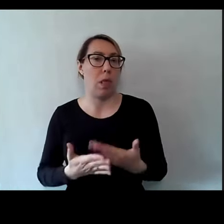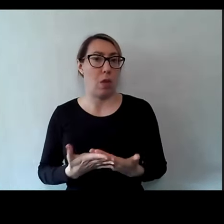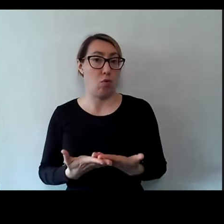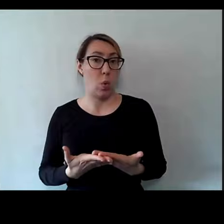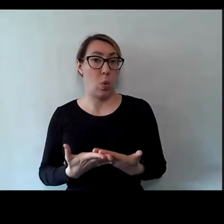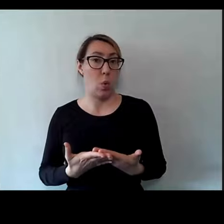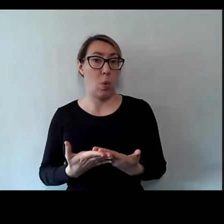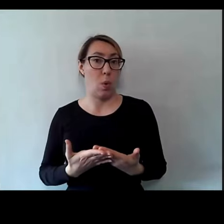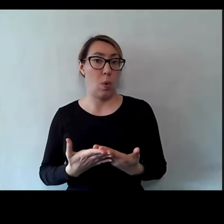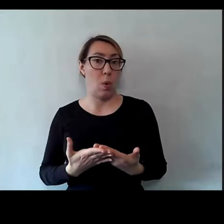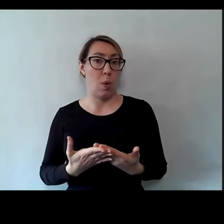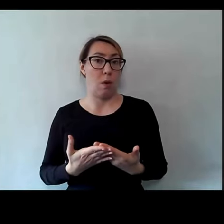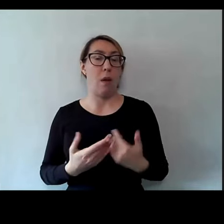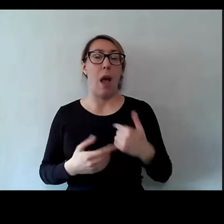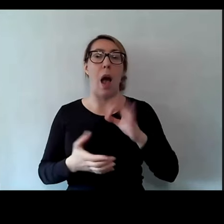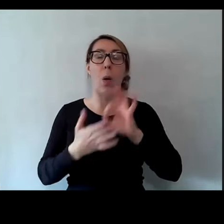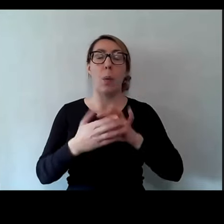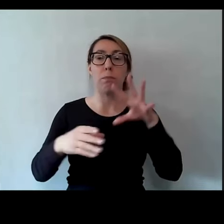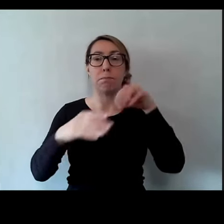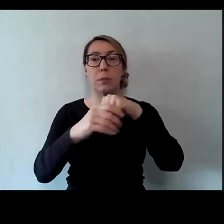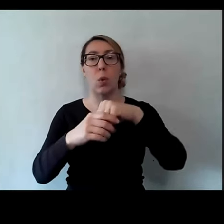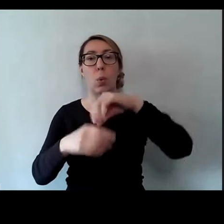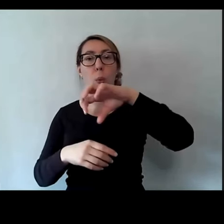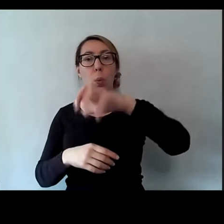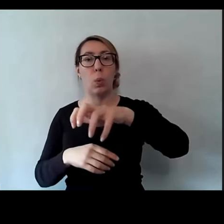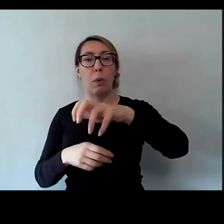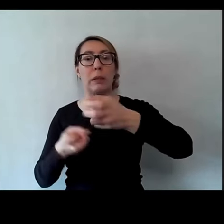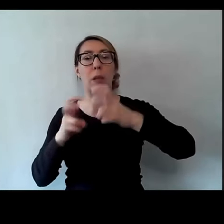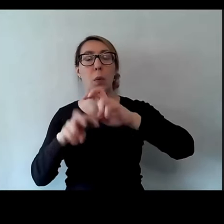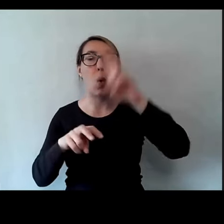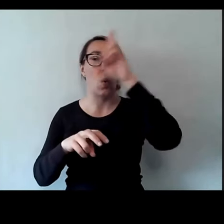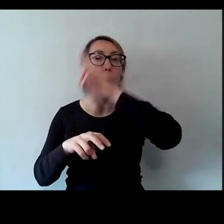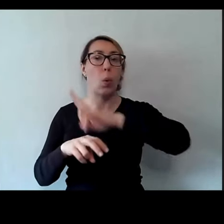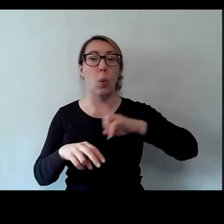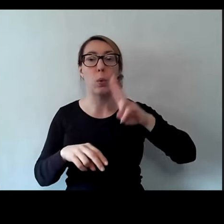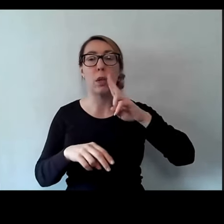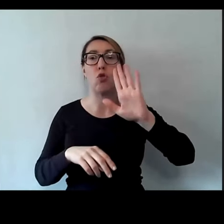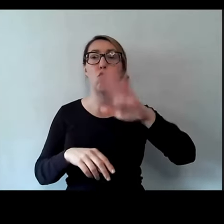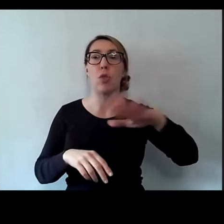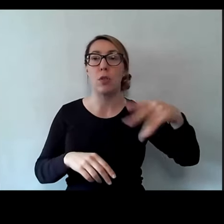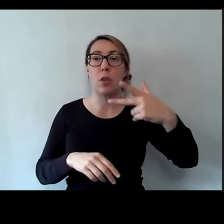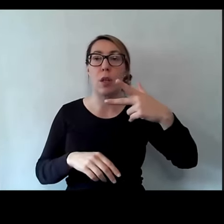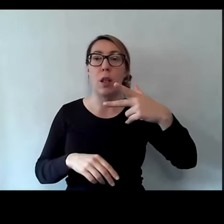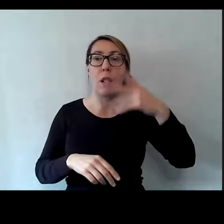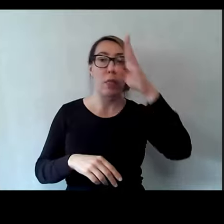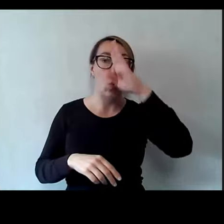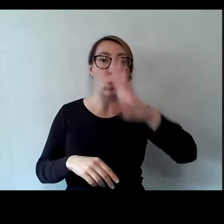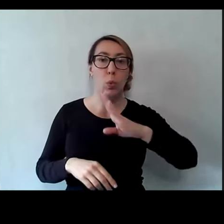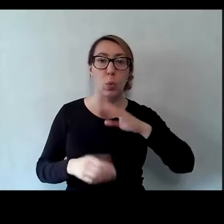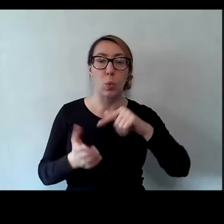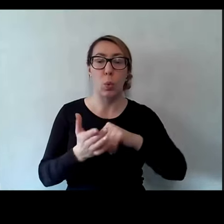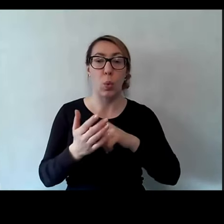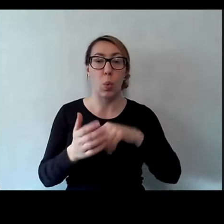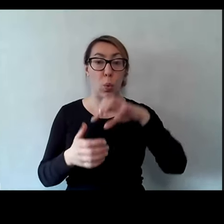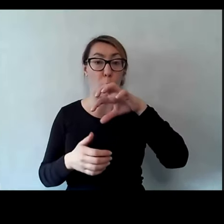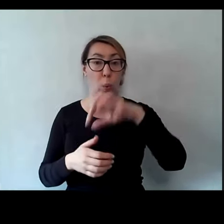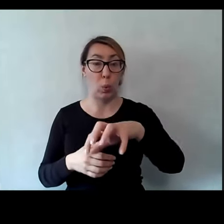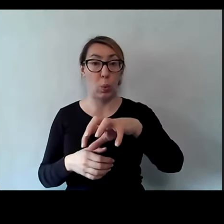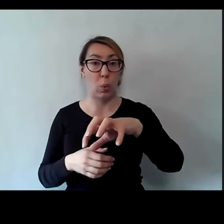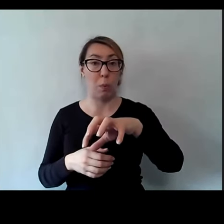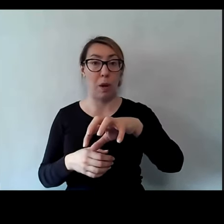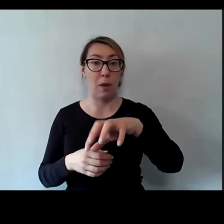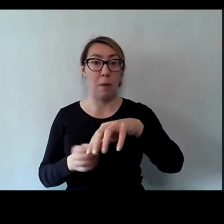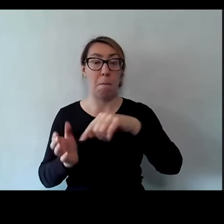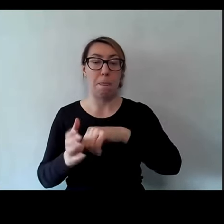Jestem w takiej grupie, którą założyli rodzice, dzieci z niedosłuchem i to jest taka grupa, która dostarcza